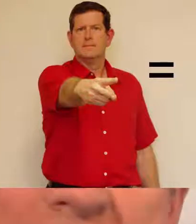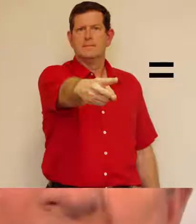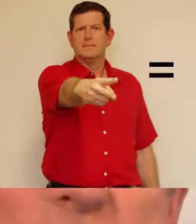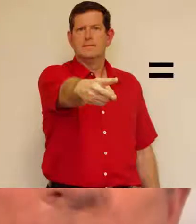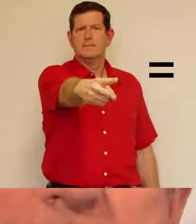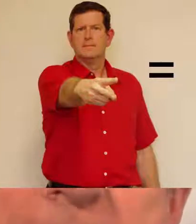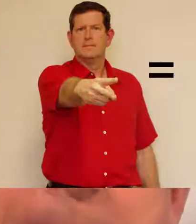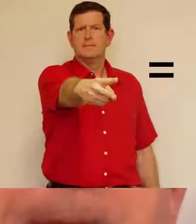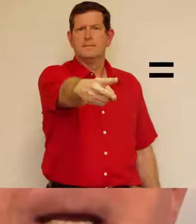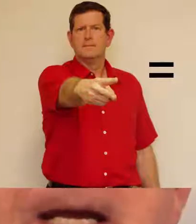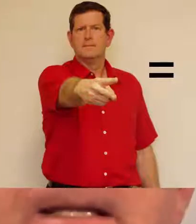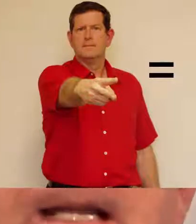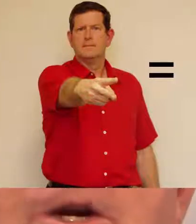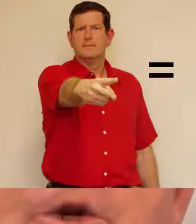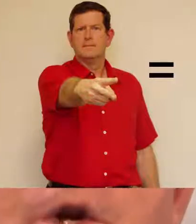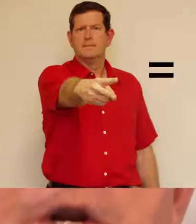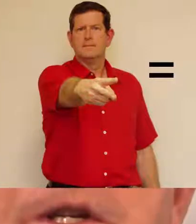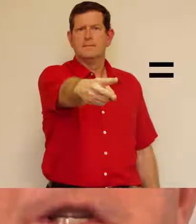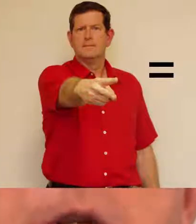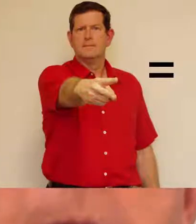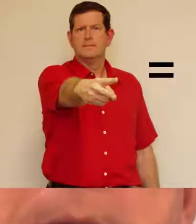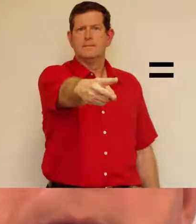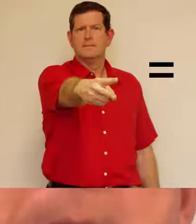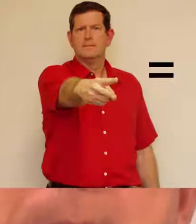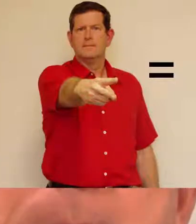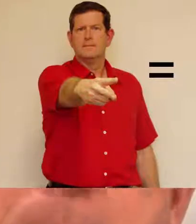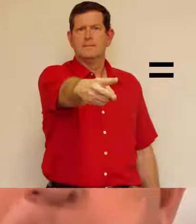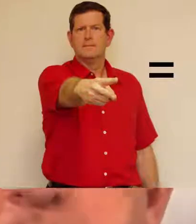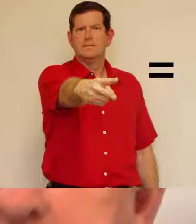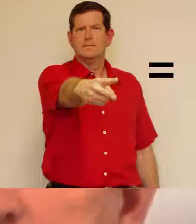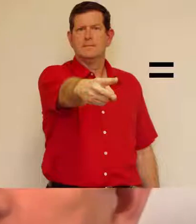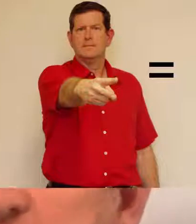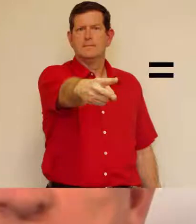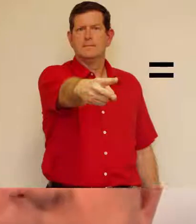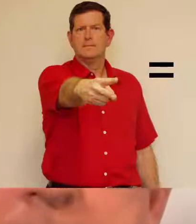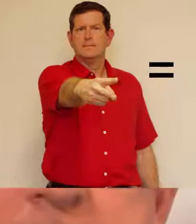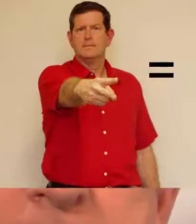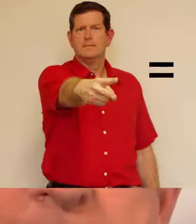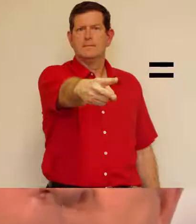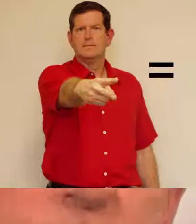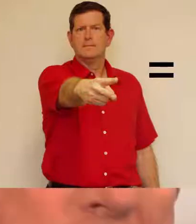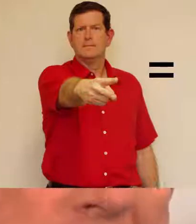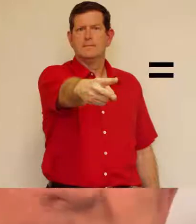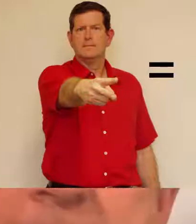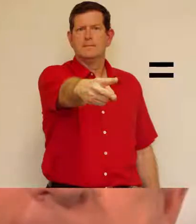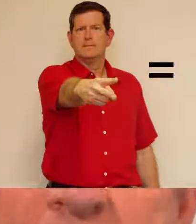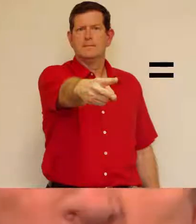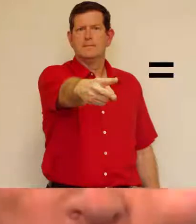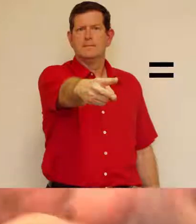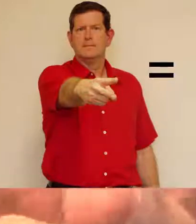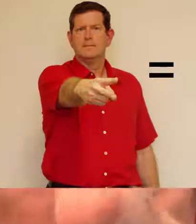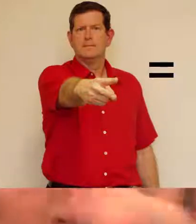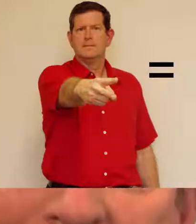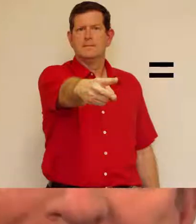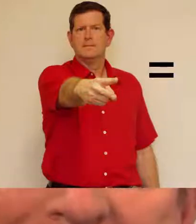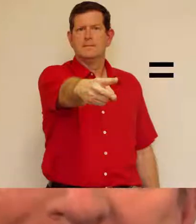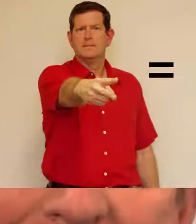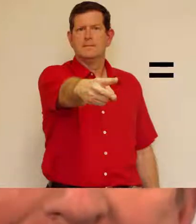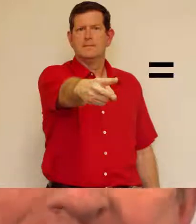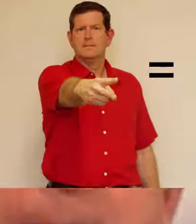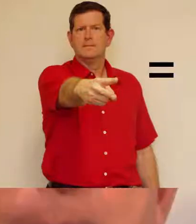du tout. Loin de là. C'est je suis. Je suis. Ça vient d'où, hein ? Tu